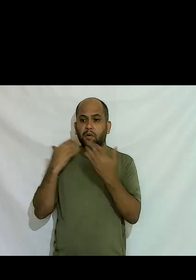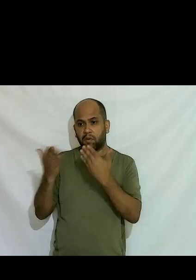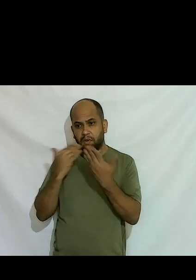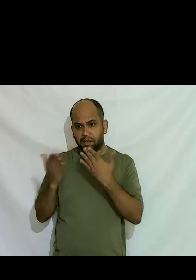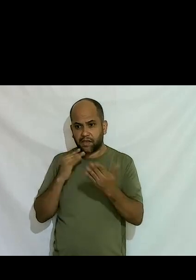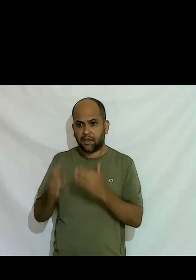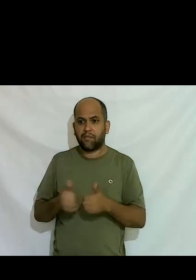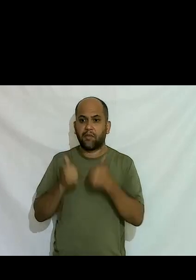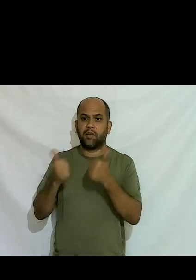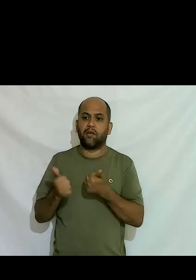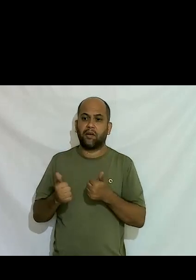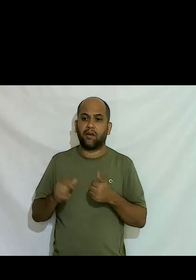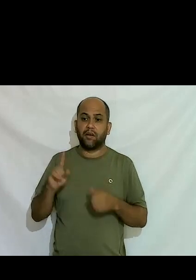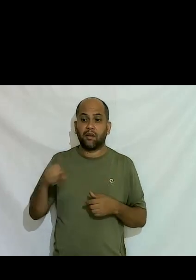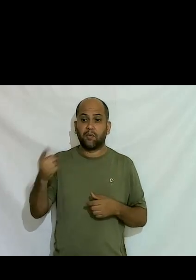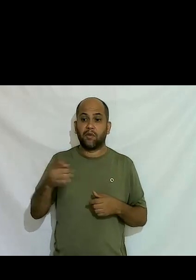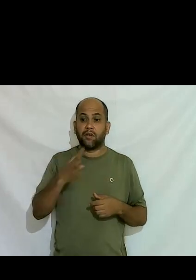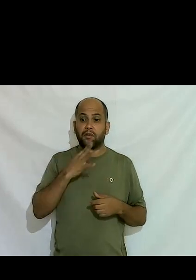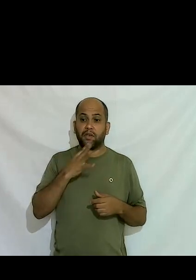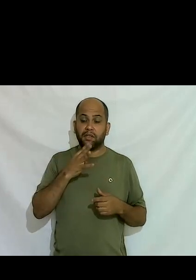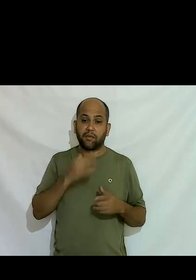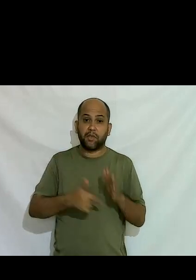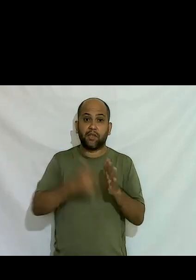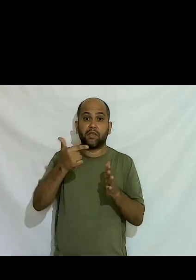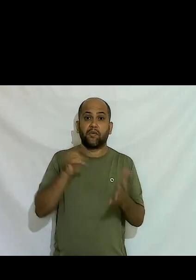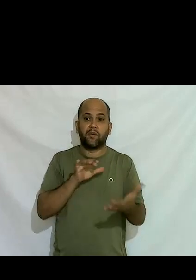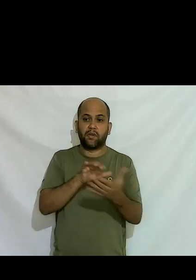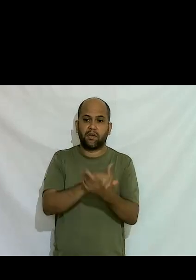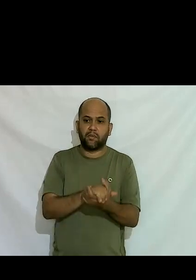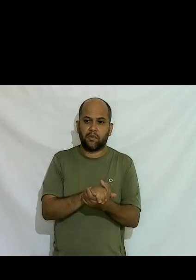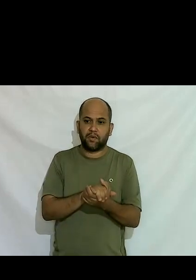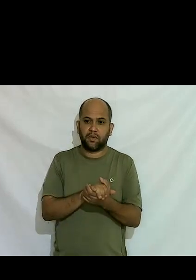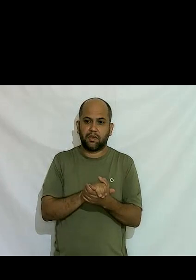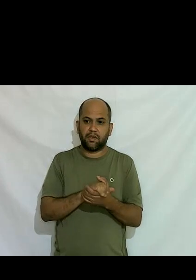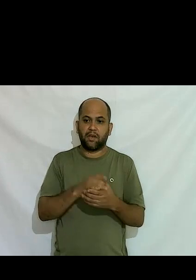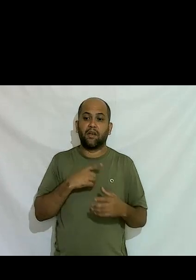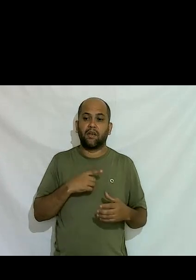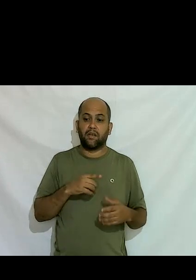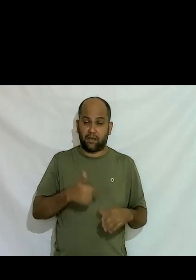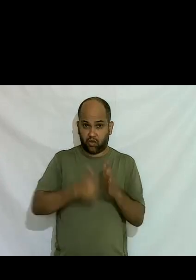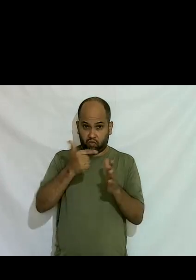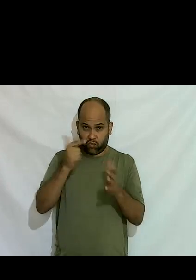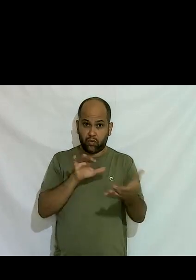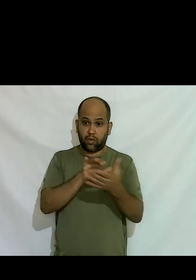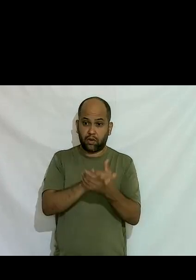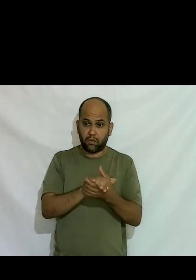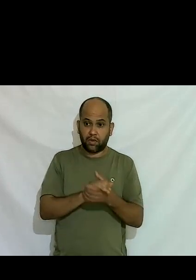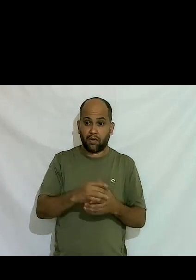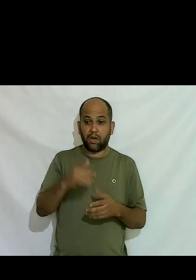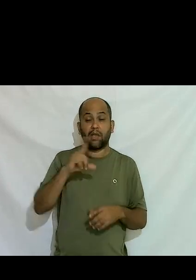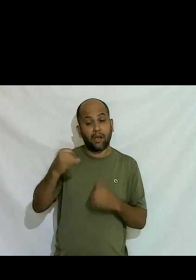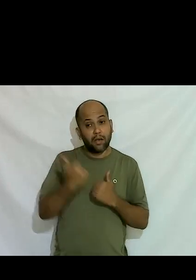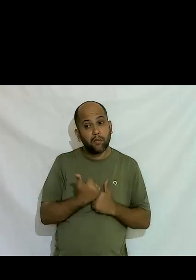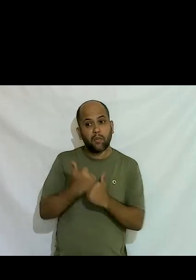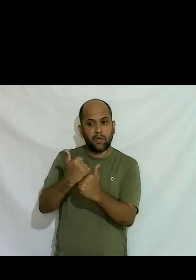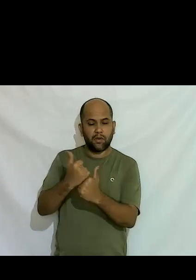e depois conheci minha segunda esposa me casei a segunda vez e ela me apoiou ela disse